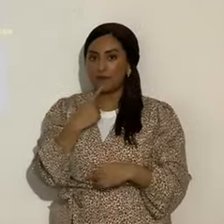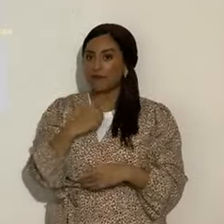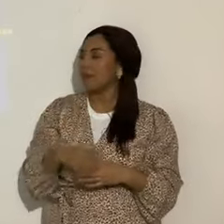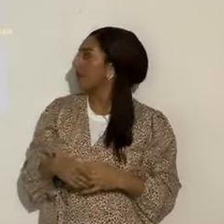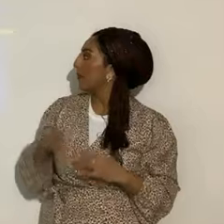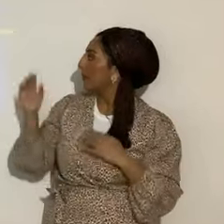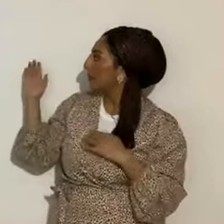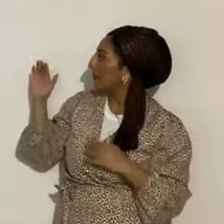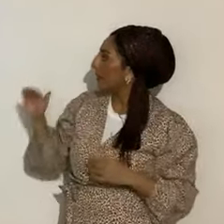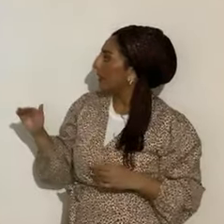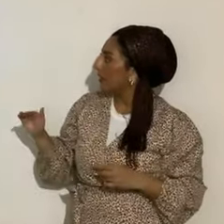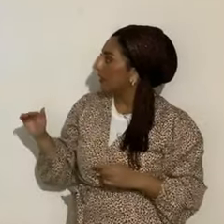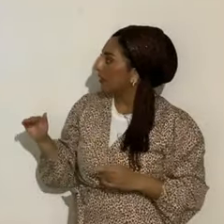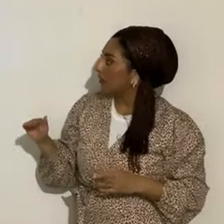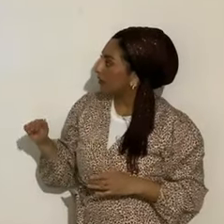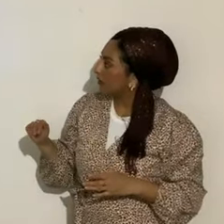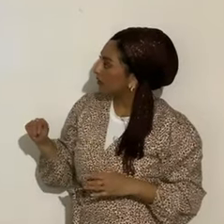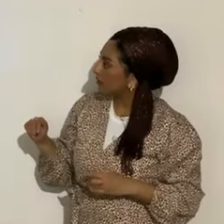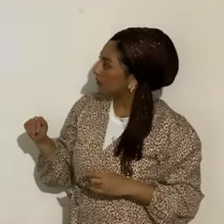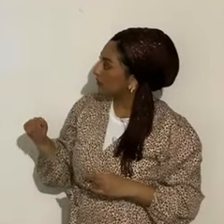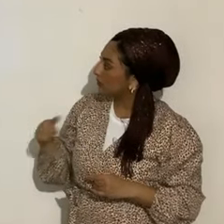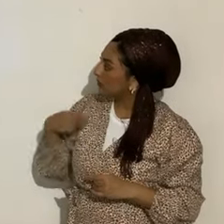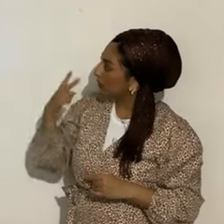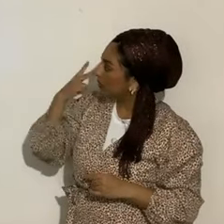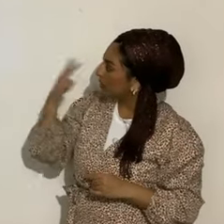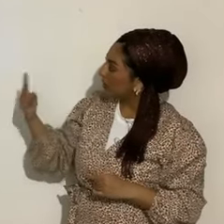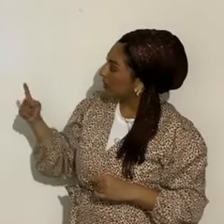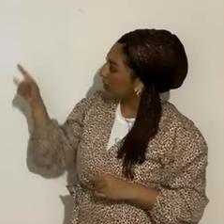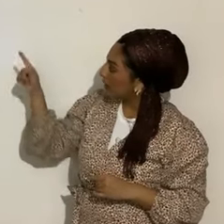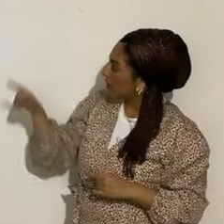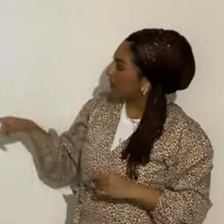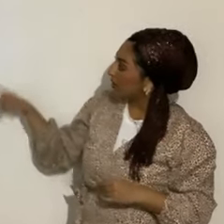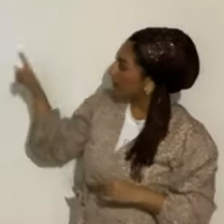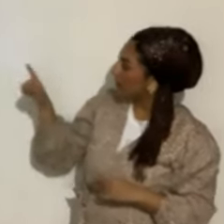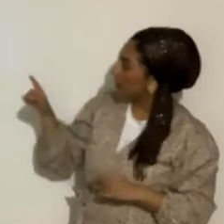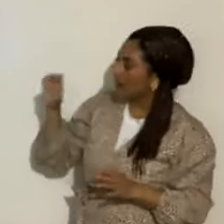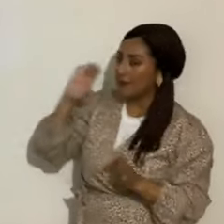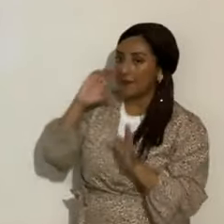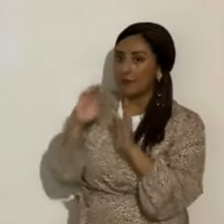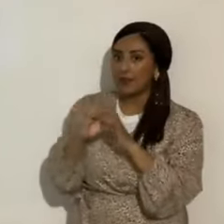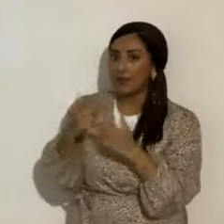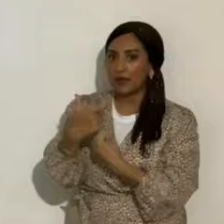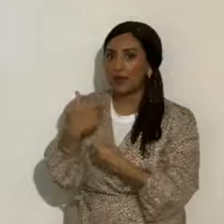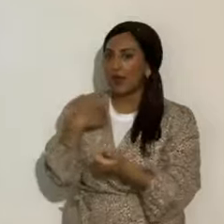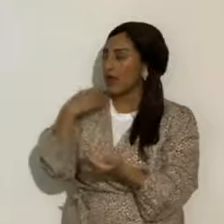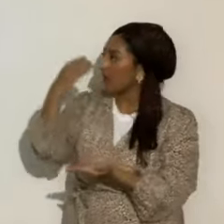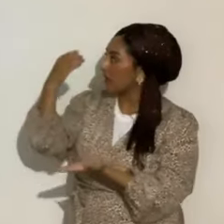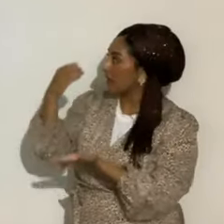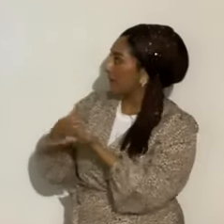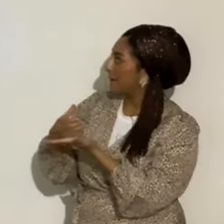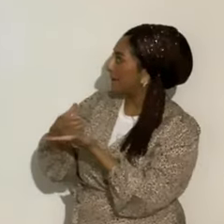Seguimos, vemos aquí, saquenle fotografía de la constelación del Cráter, la Copa,